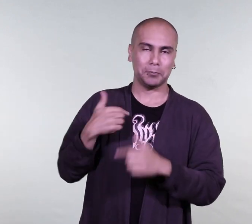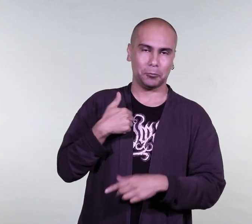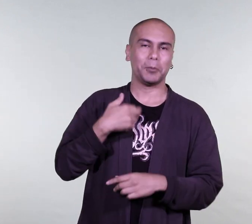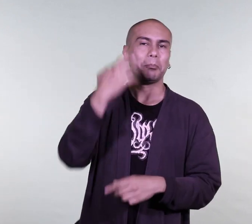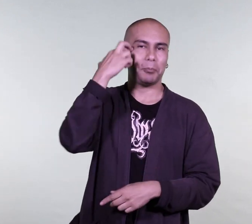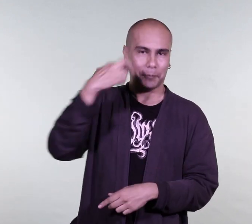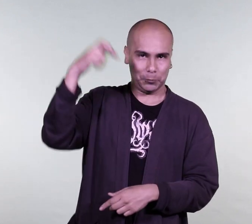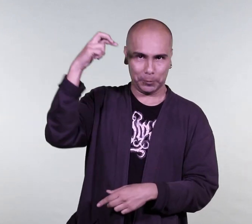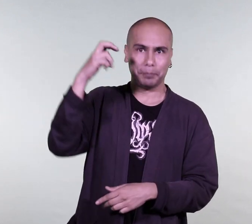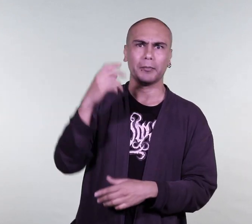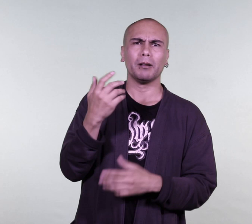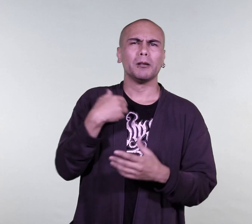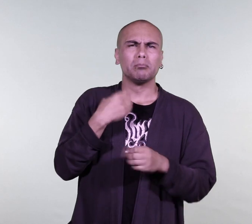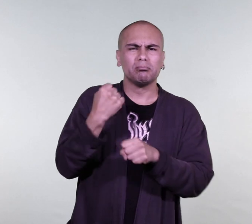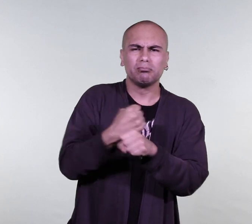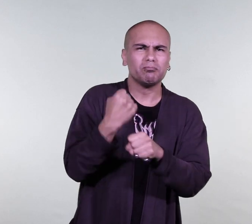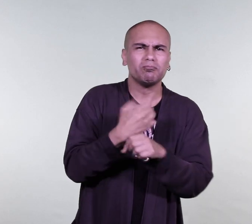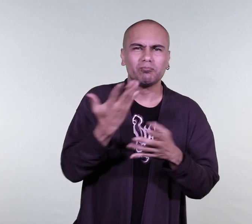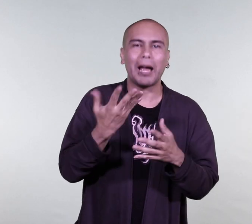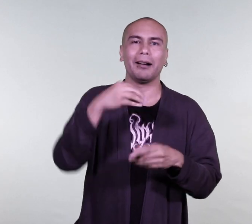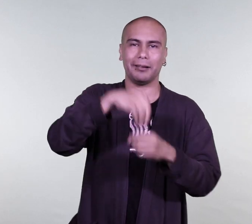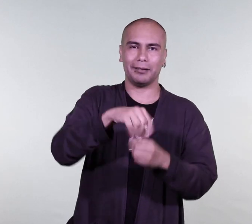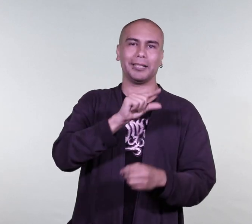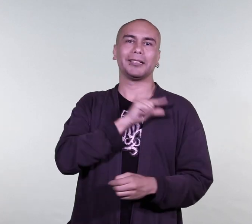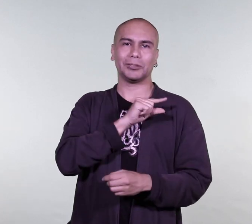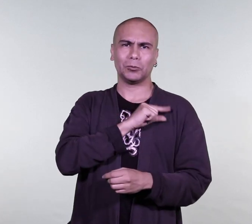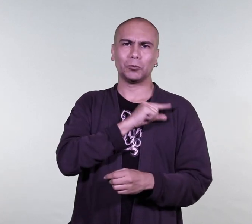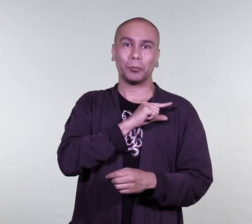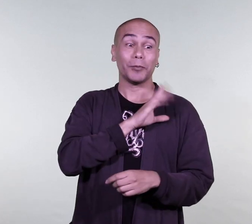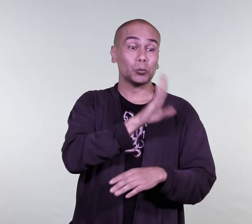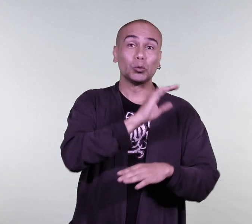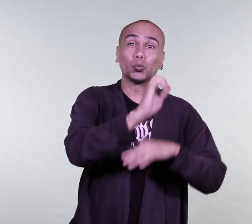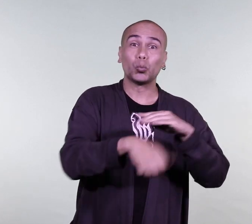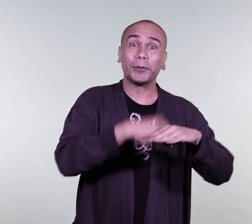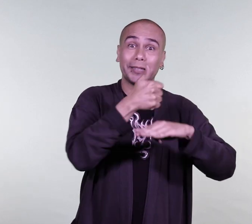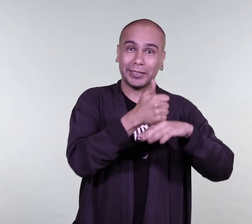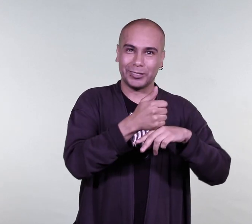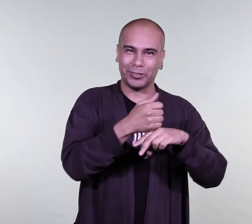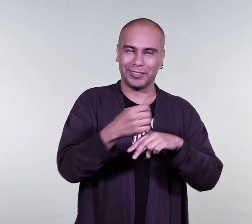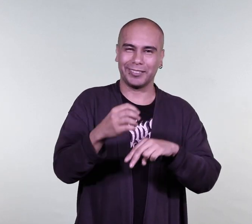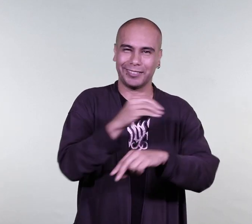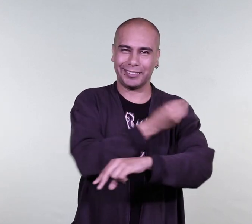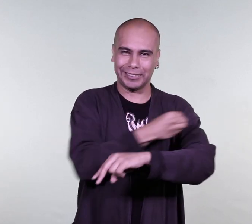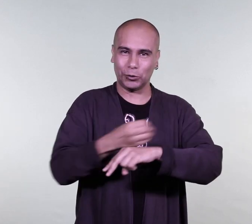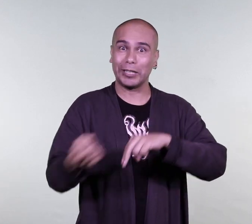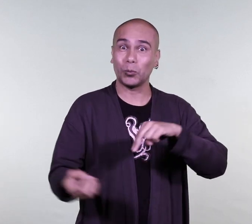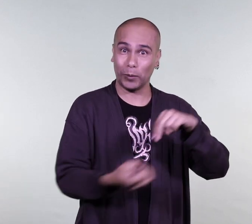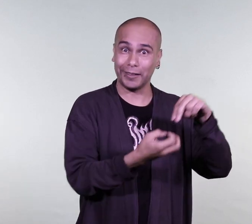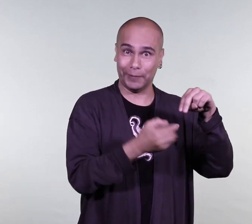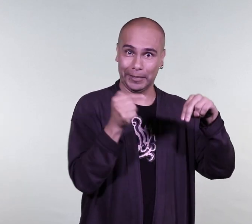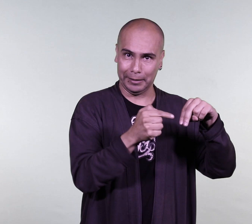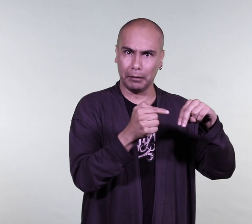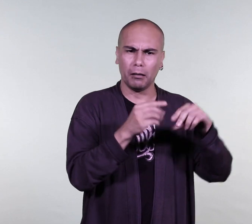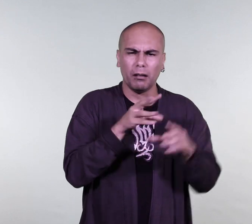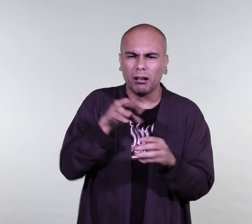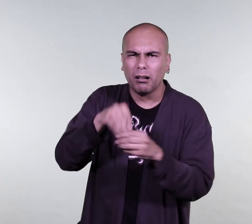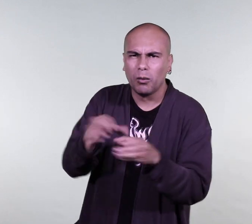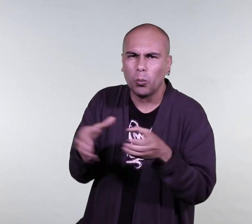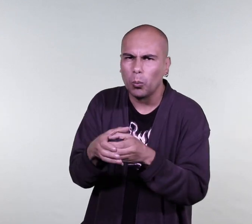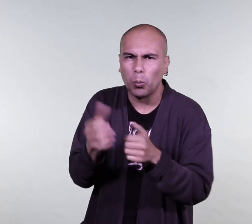momento profesional del Instituto Nacional para Sordos INSOR, pertenezco a la Subdirección de Gestión Educativa y hago parte del equipo de